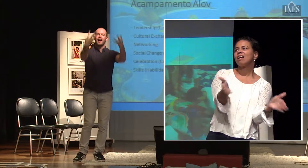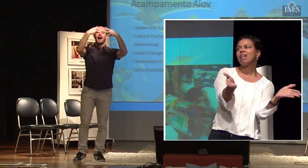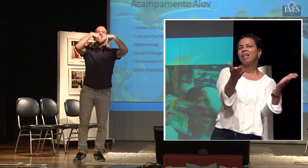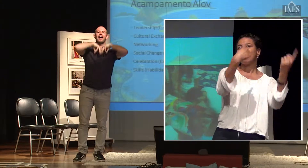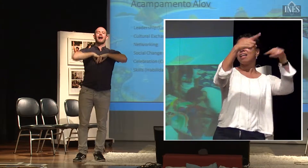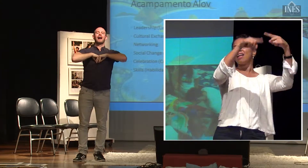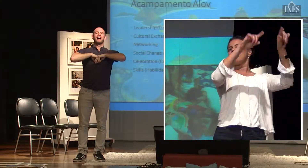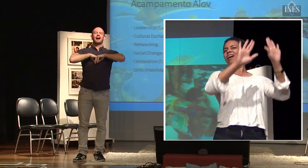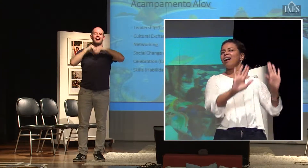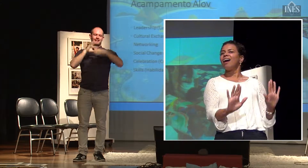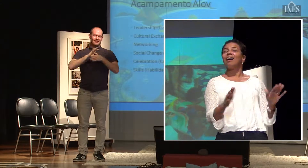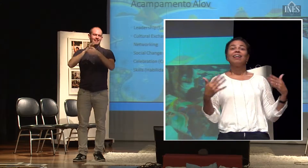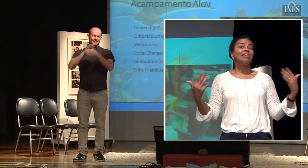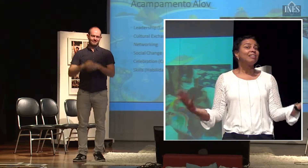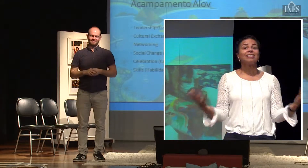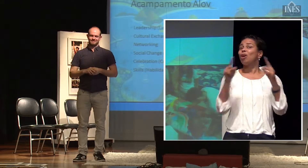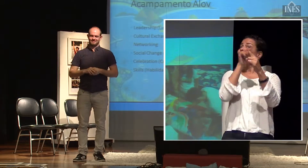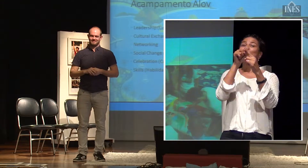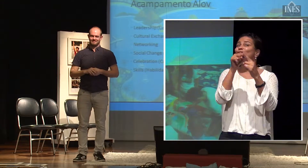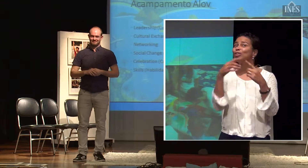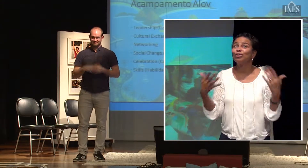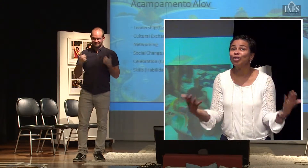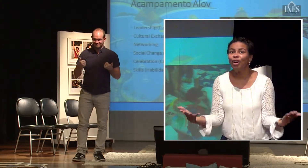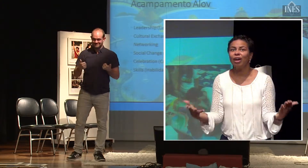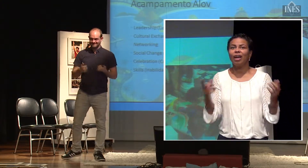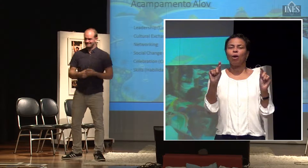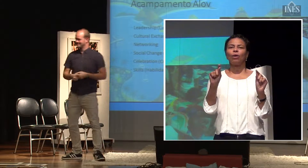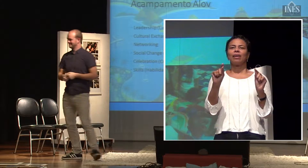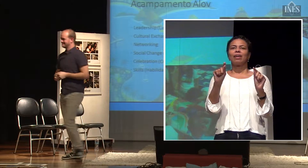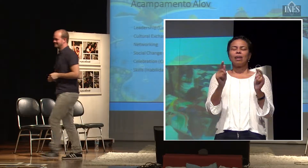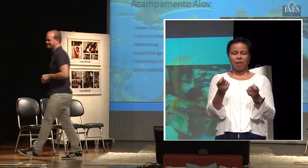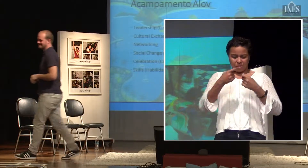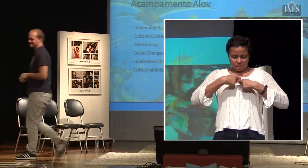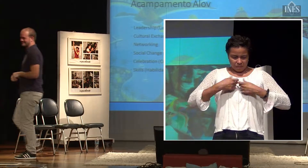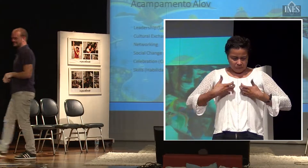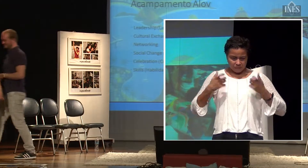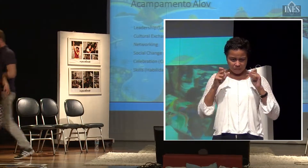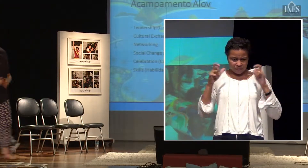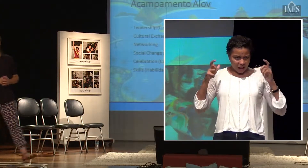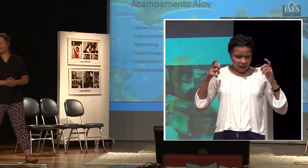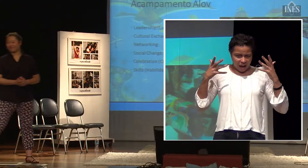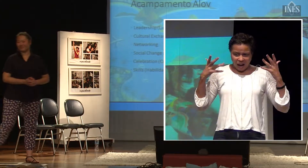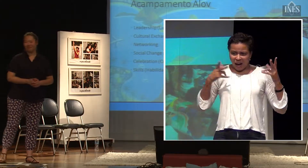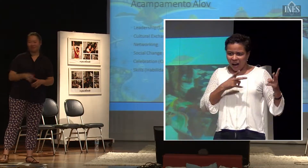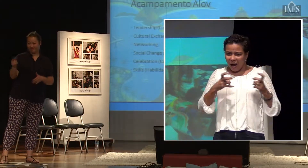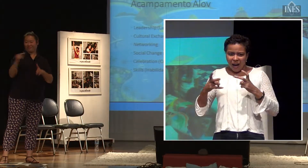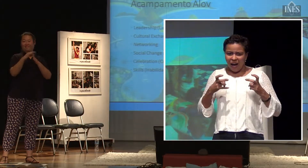Então, um dos objetivos do acampamento é internalizar e poder despertar a questão da liderança nos jovens que